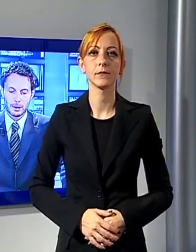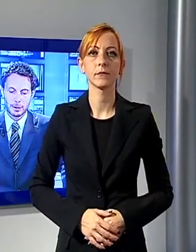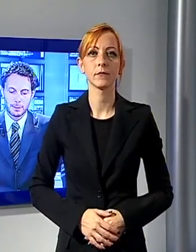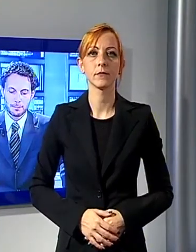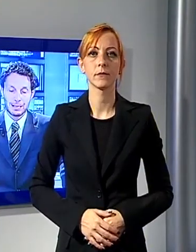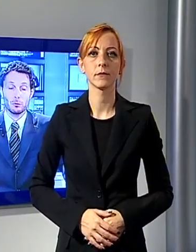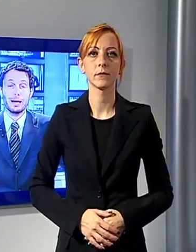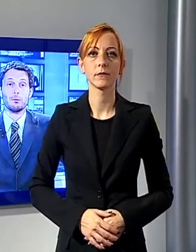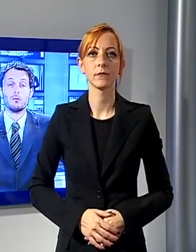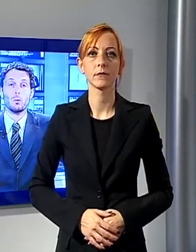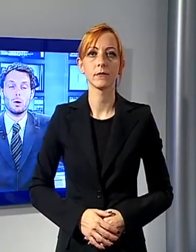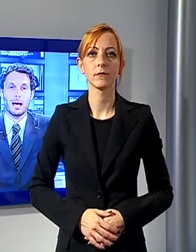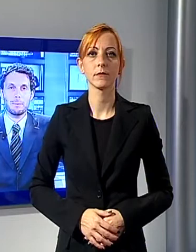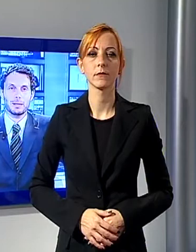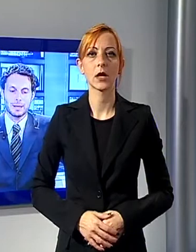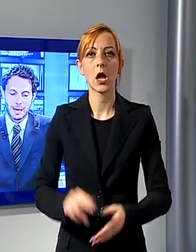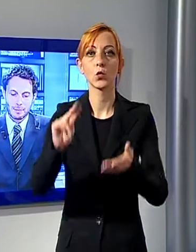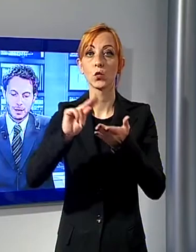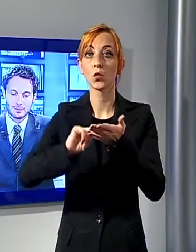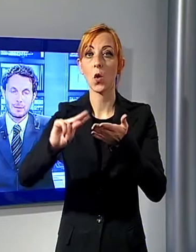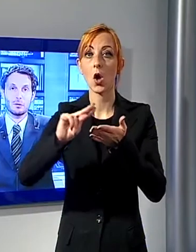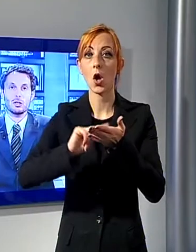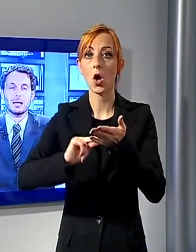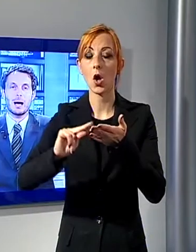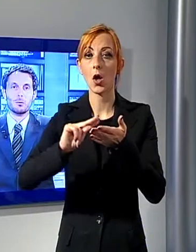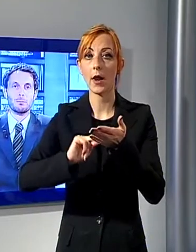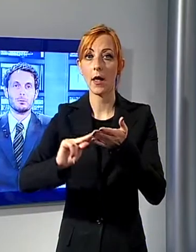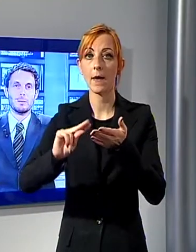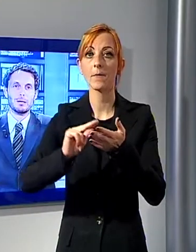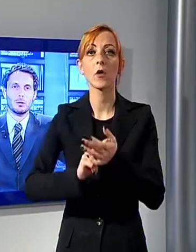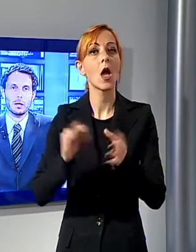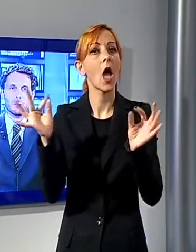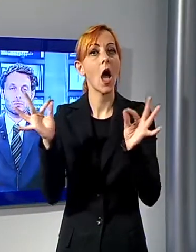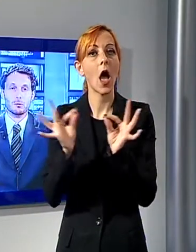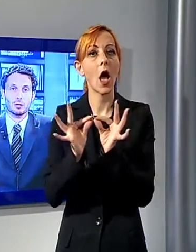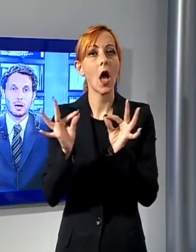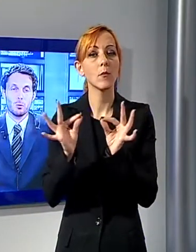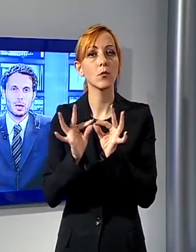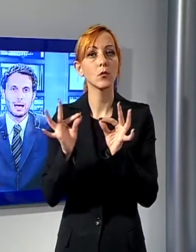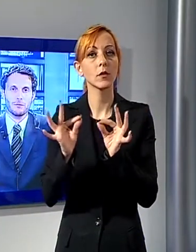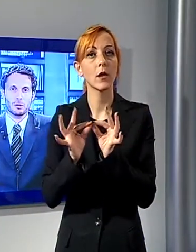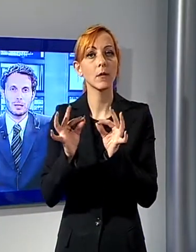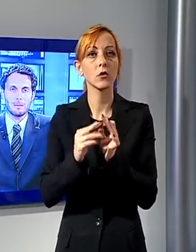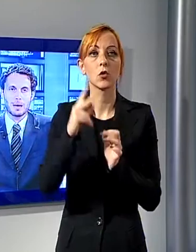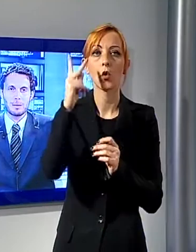Adesso parliamo di scuola perché si avvicina un appuntamento che coinvolgerà Lucca e Forte dei Marmi